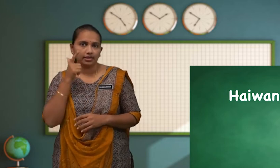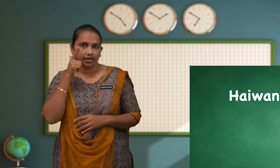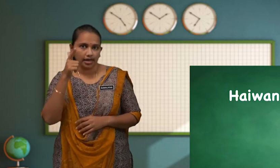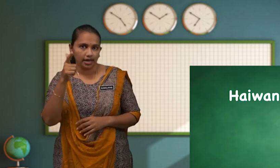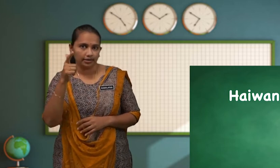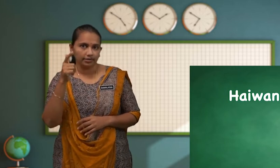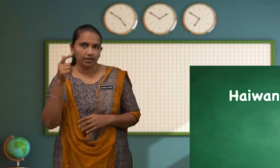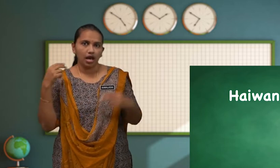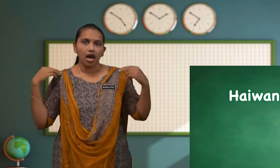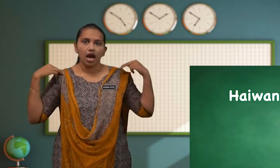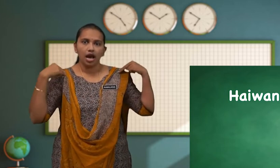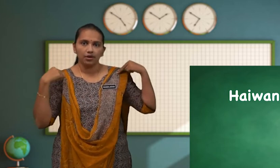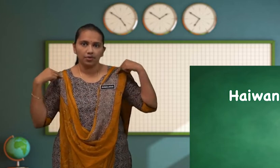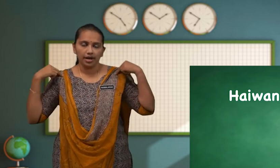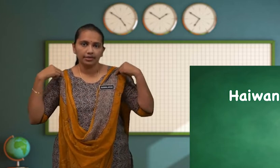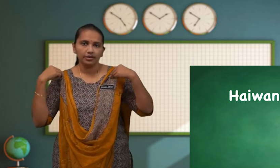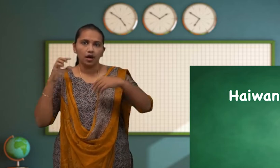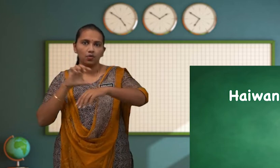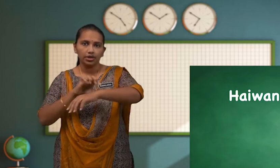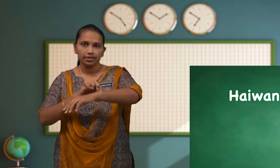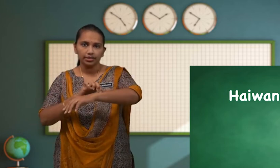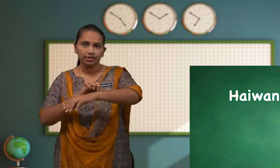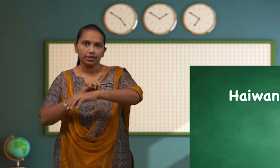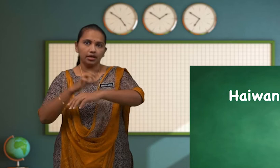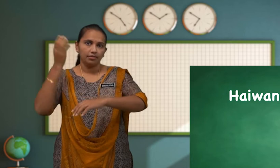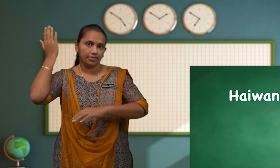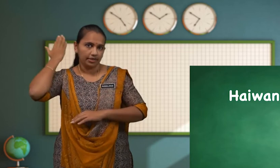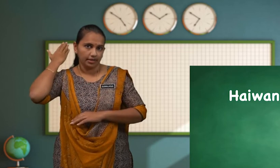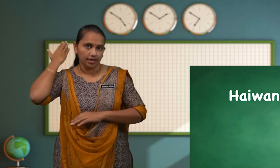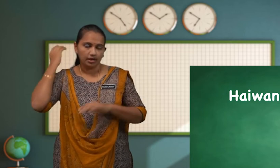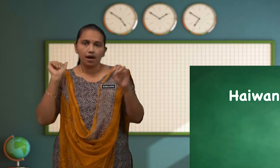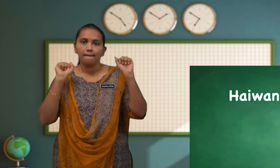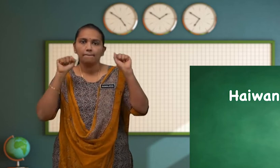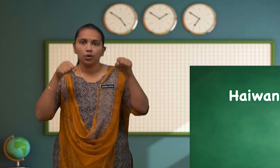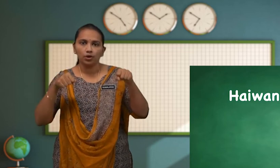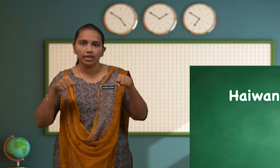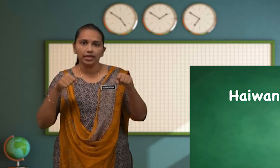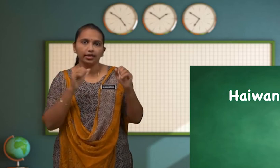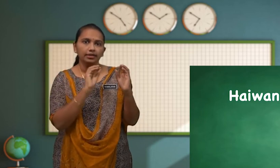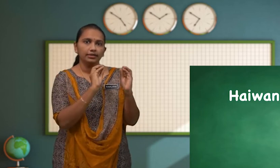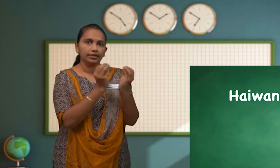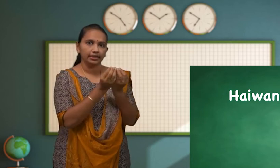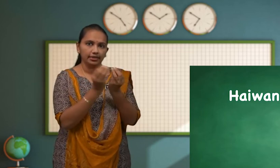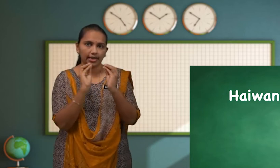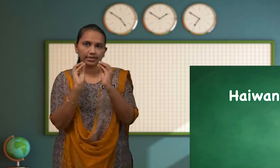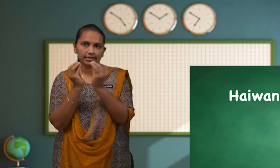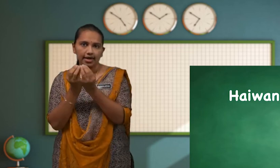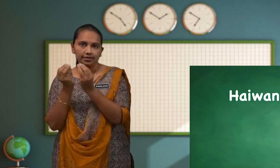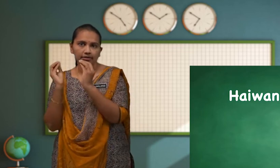Lihat Haiwan Weter Berata Boleh Dikelaskan